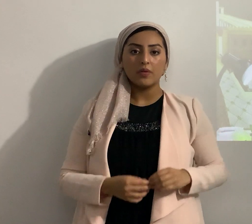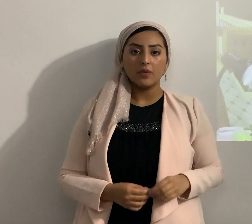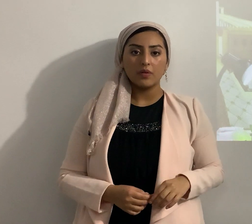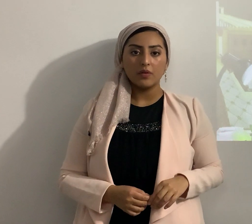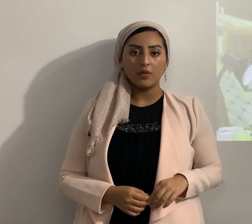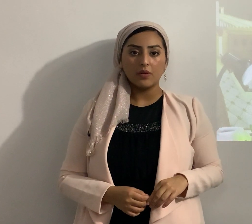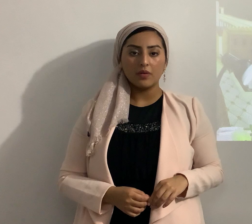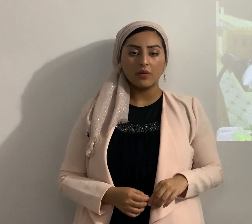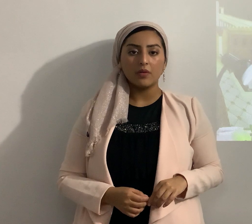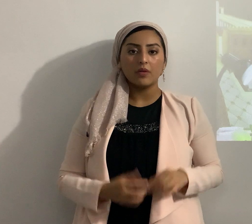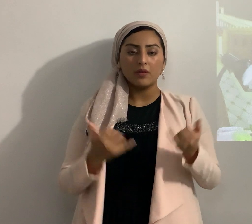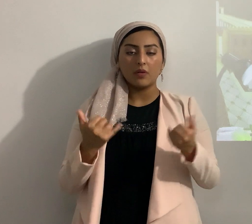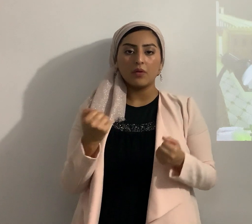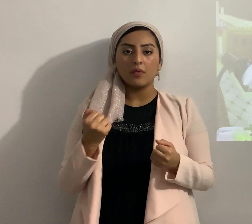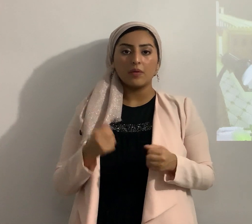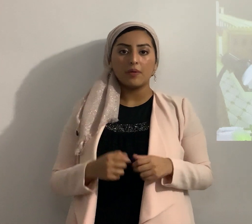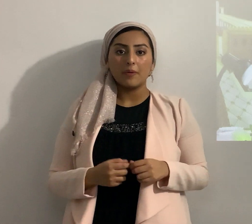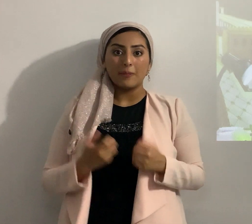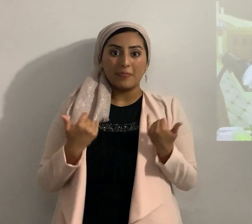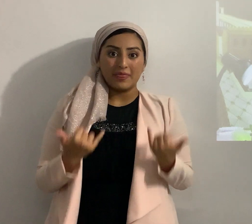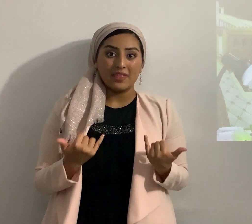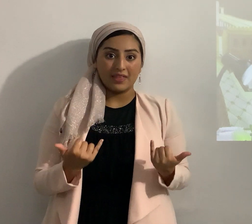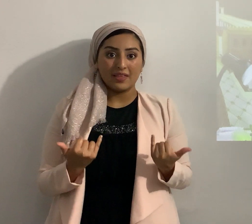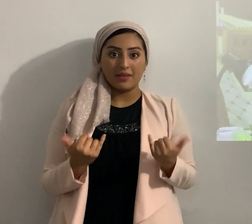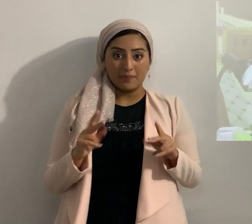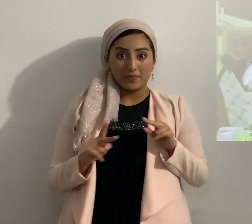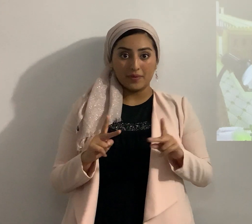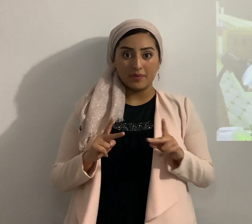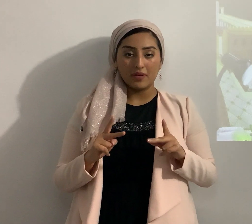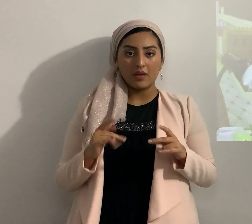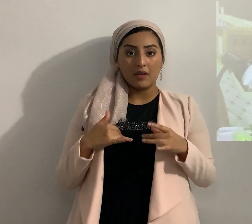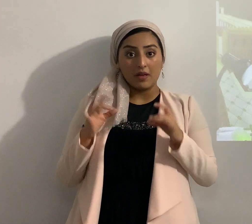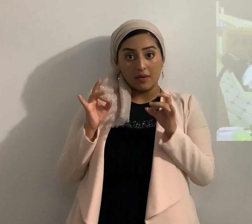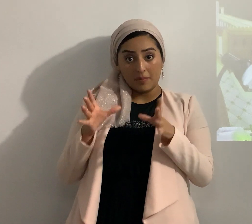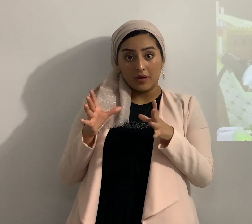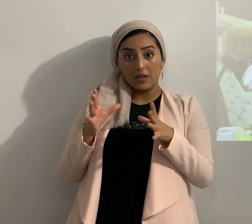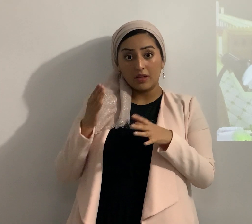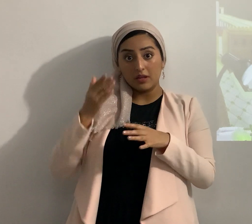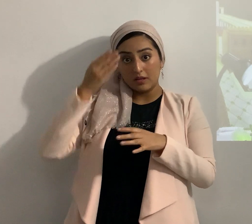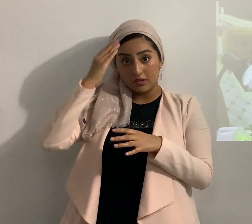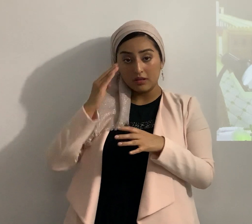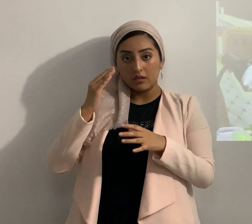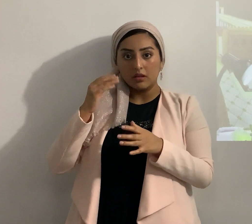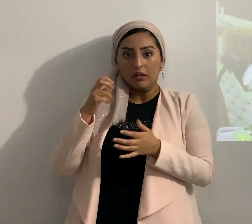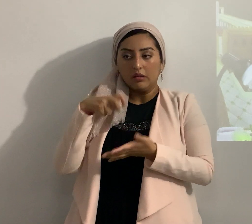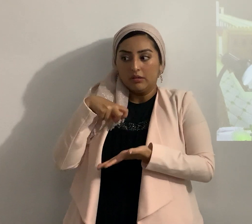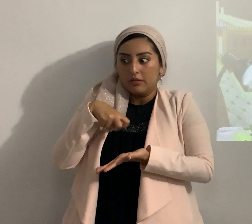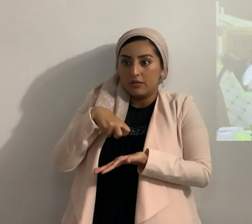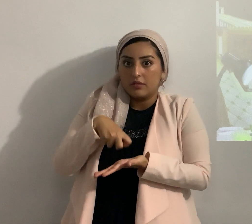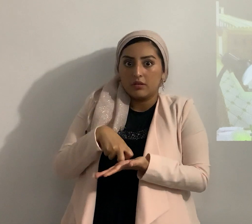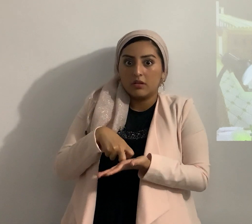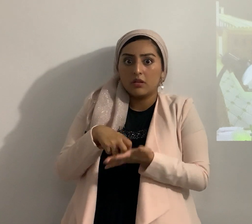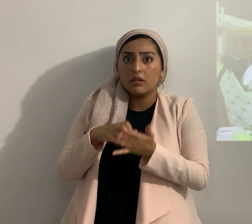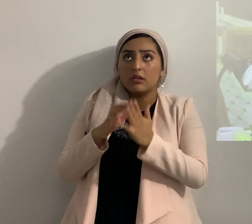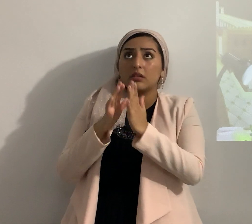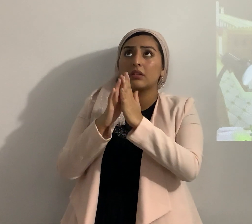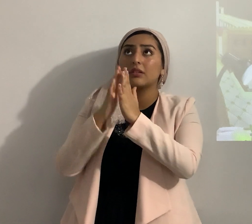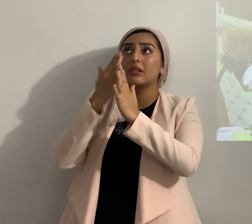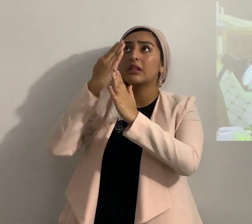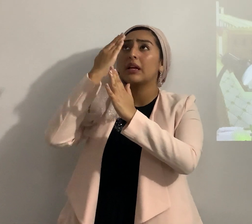voy a hacer un paréntesis ahorita la gente que odia al Eterno se arrodilla y empieza a aclamar Diosito Diosito